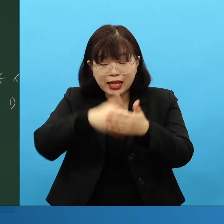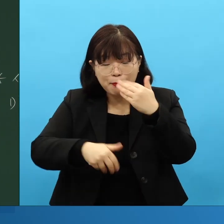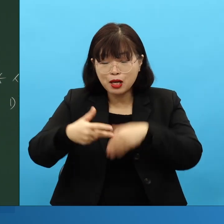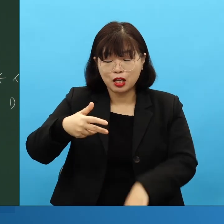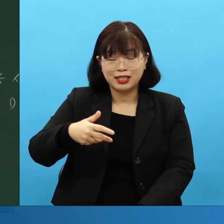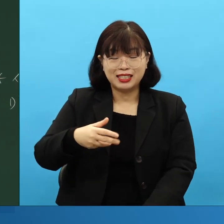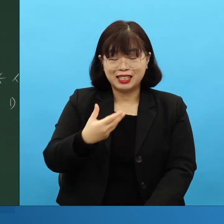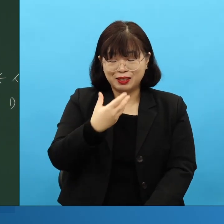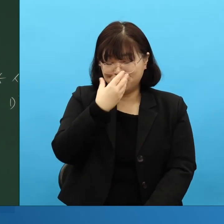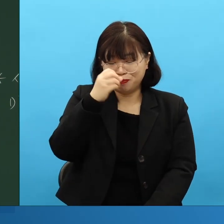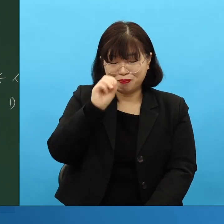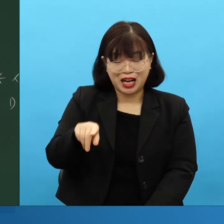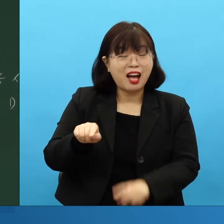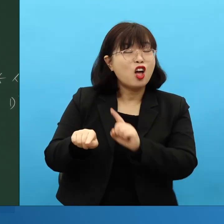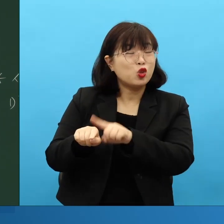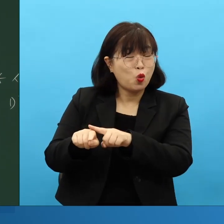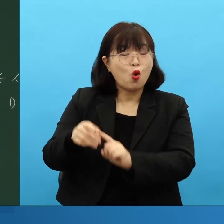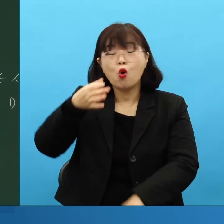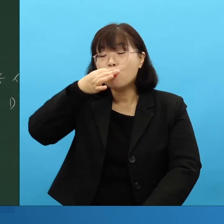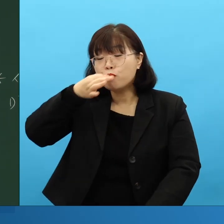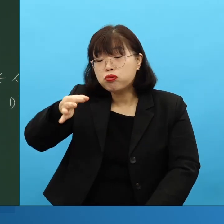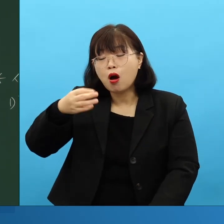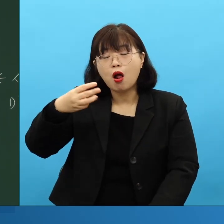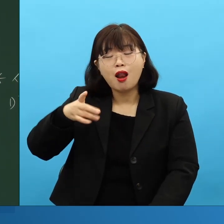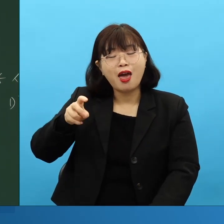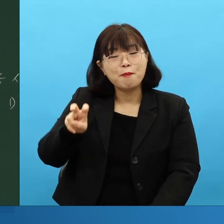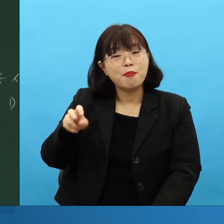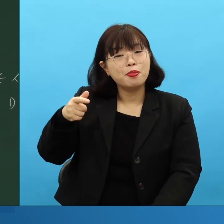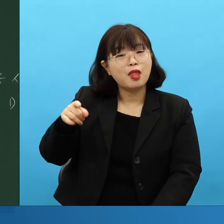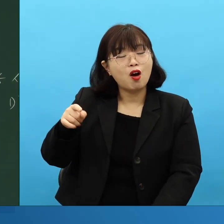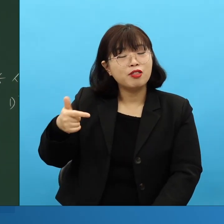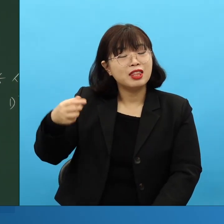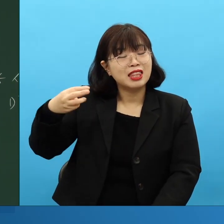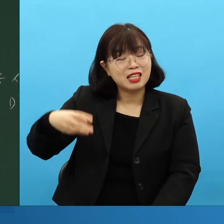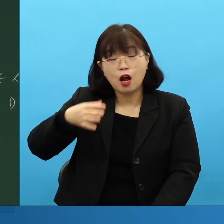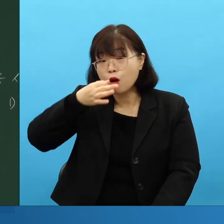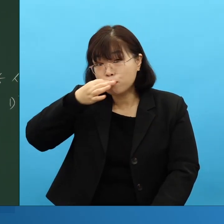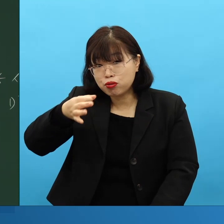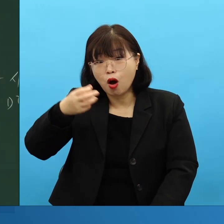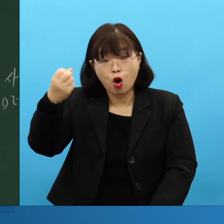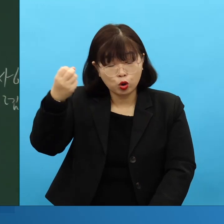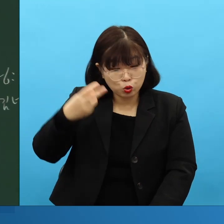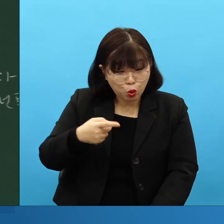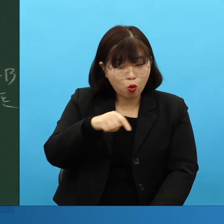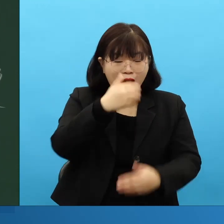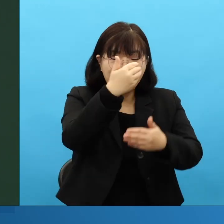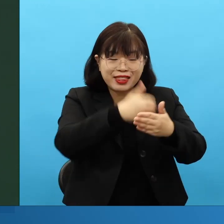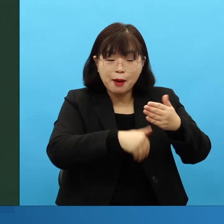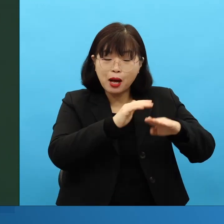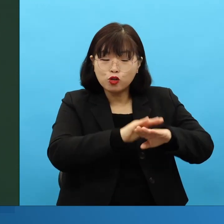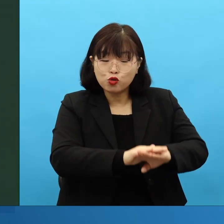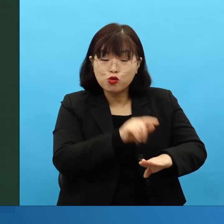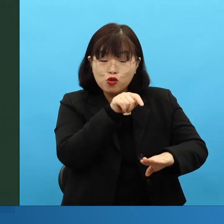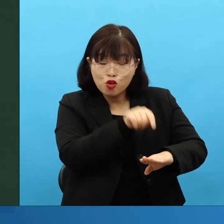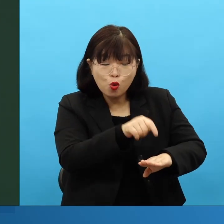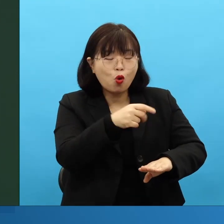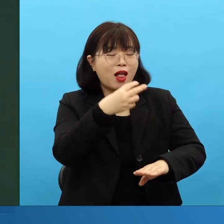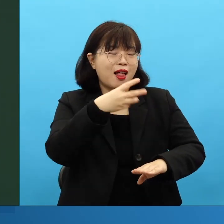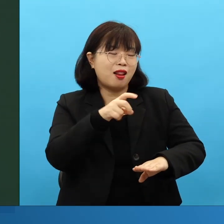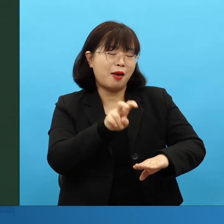something that just subsists, existing. 버려진 자처럼 보이지만, 남은 자입니다. It seems somebody that is cast away, but they are the